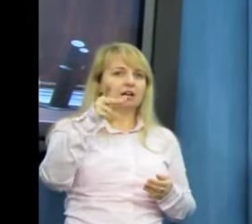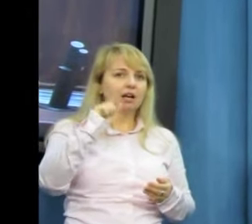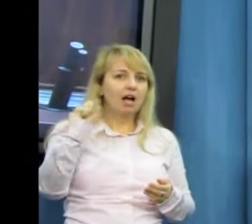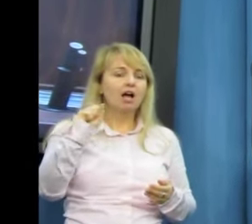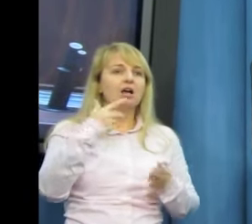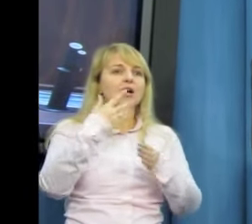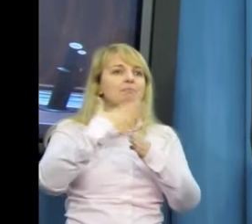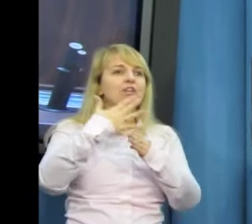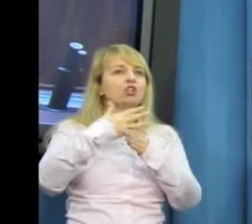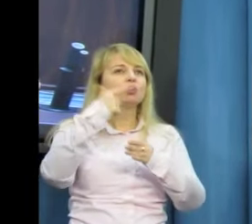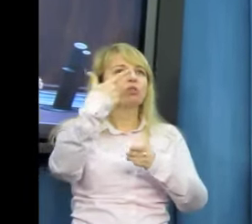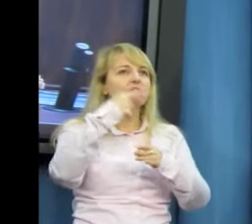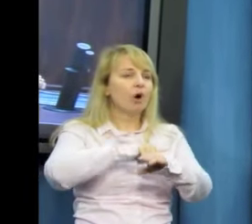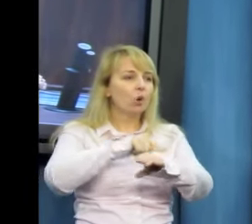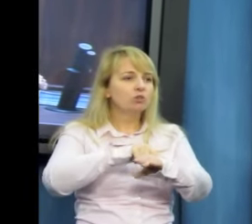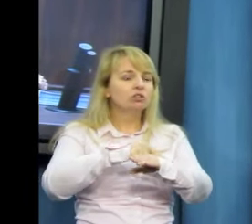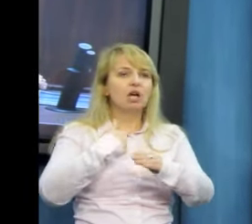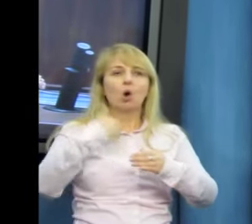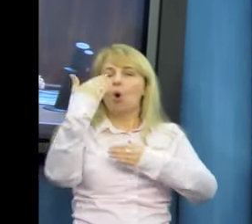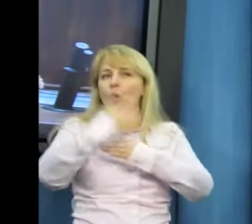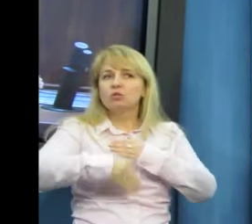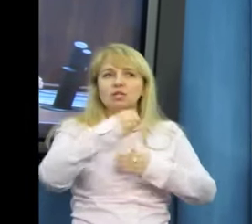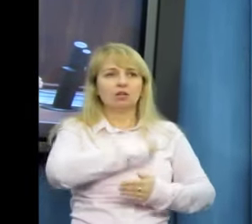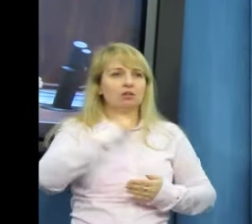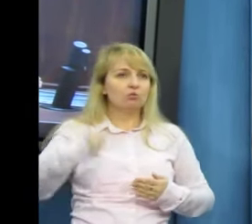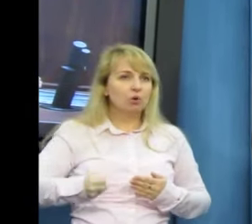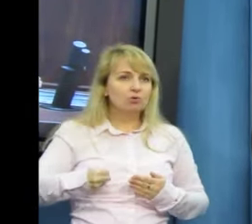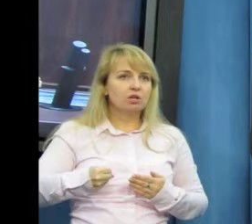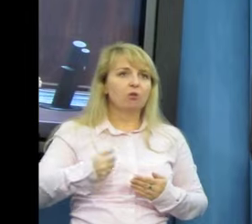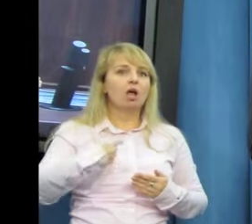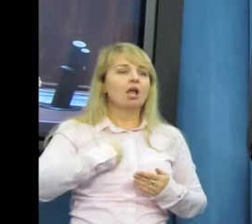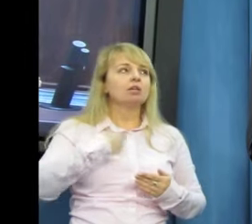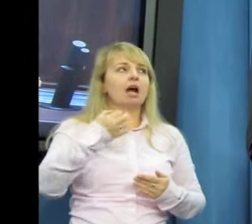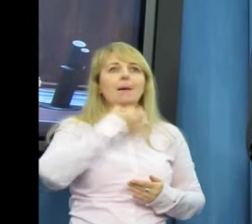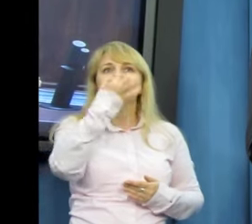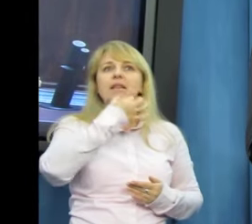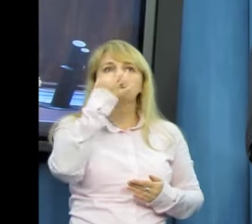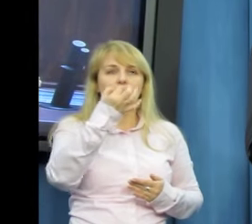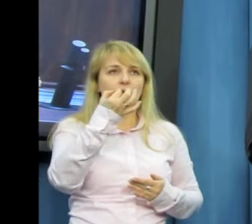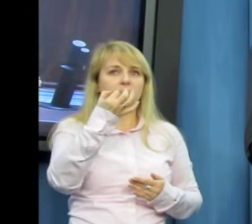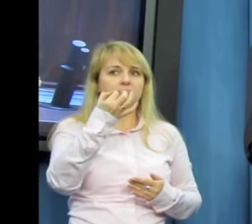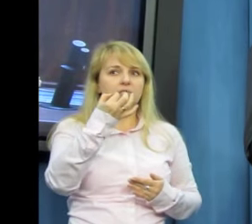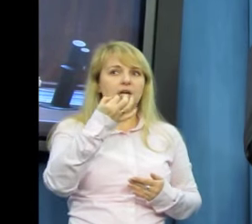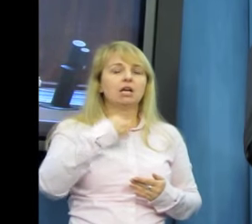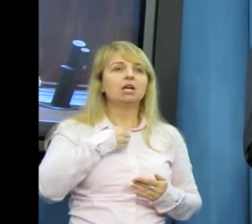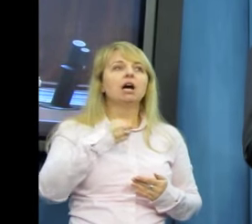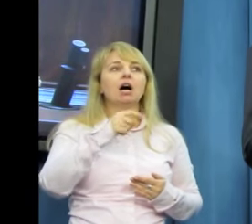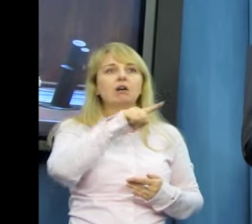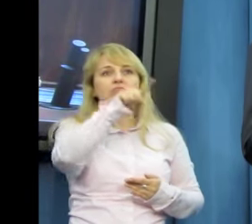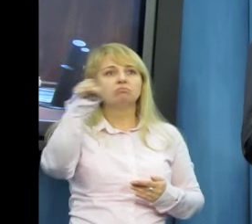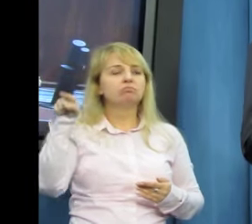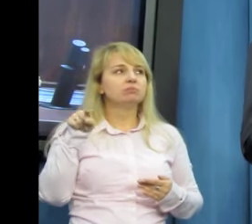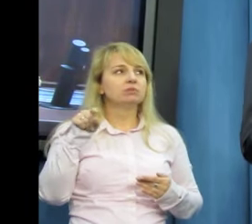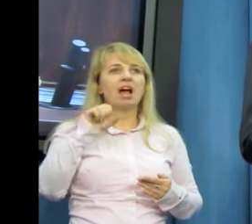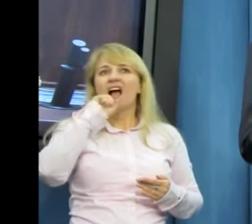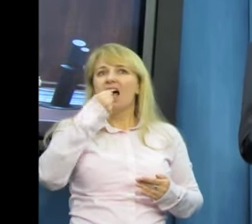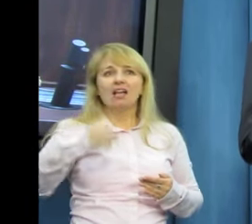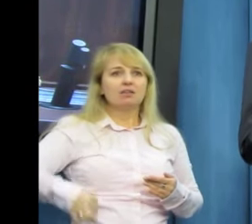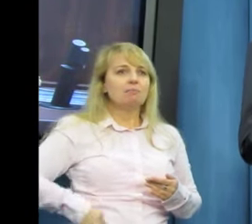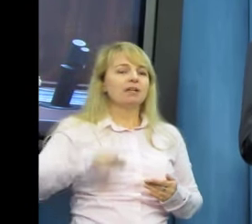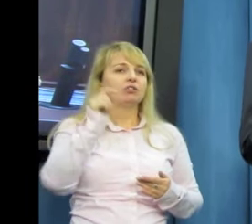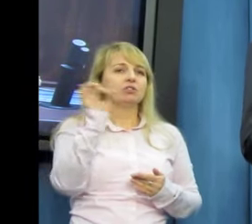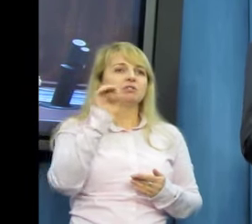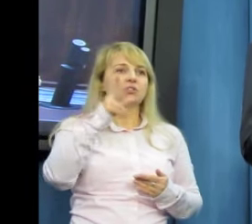posłów, będąc na sali wówczas, zadawałem pytanie. Ani pani Skowrońska,